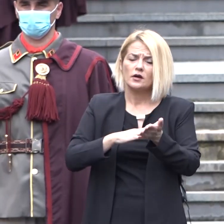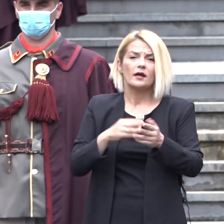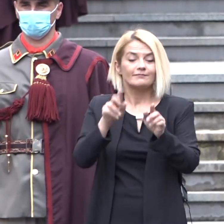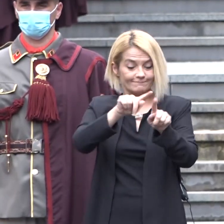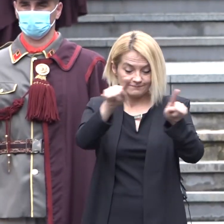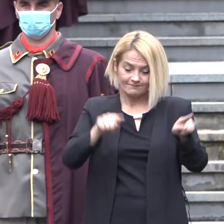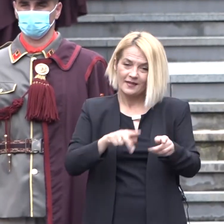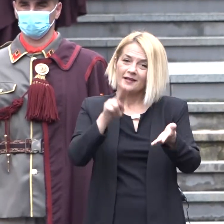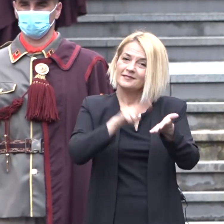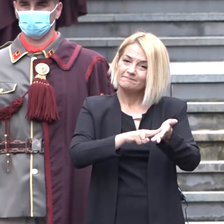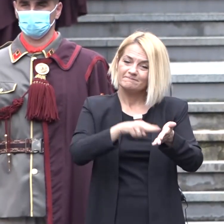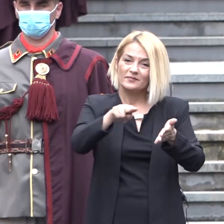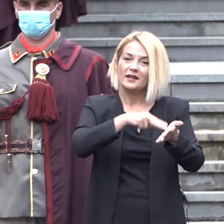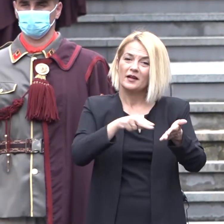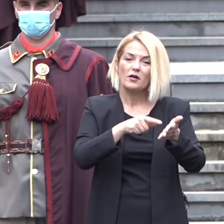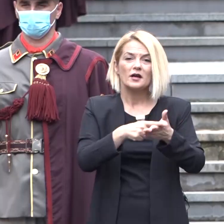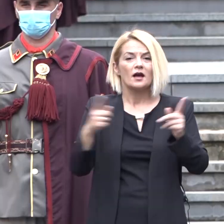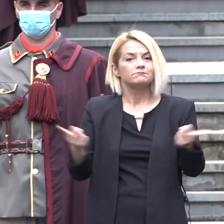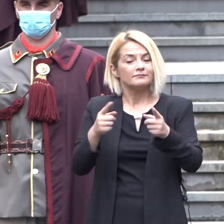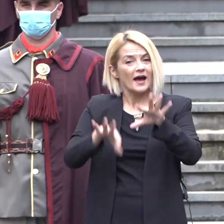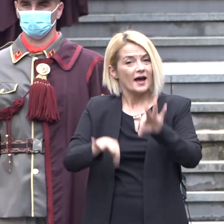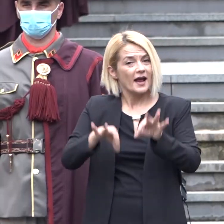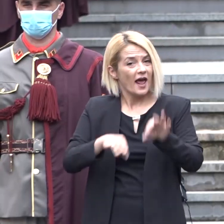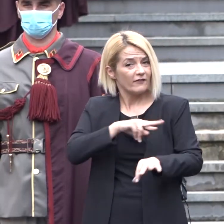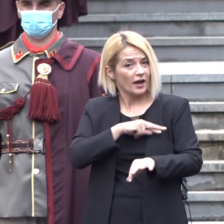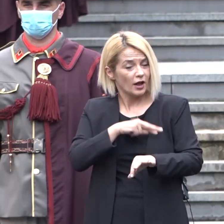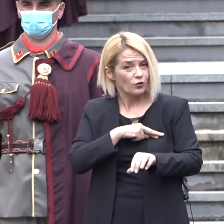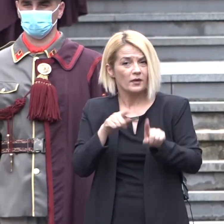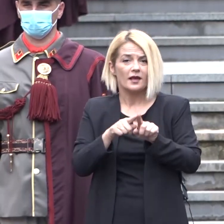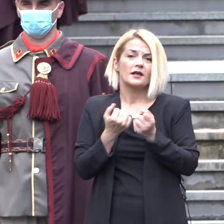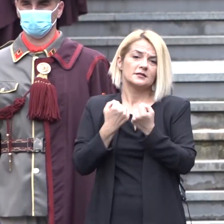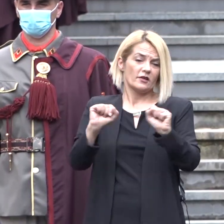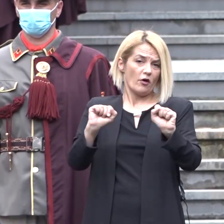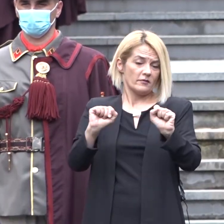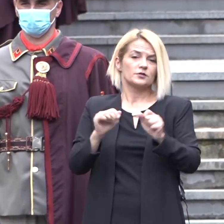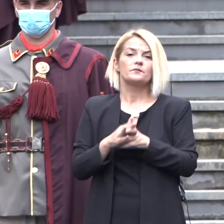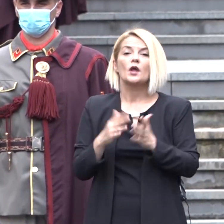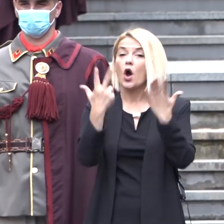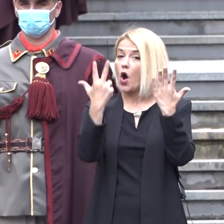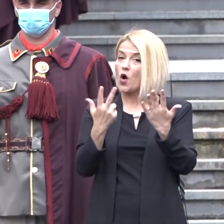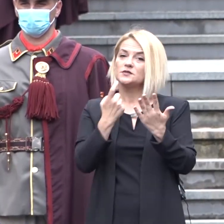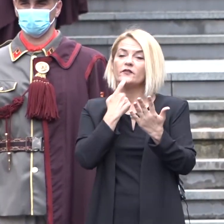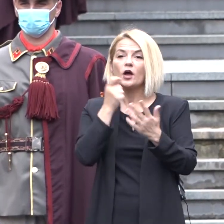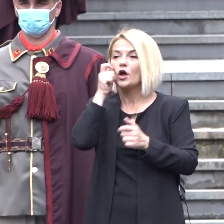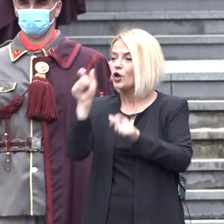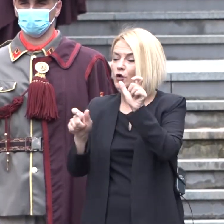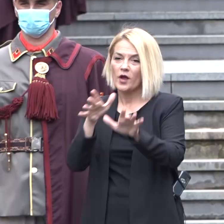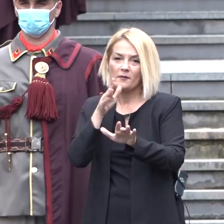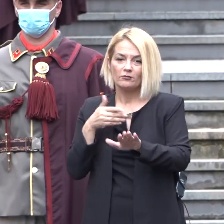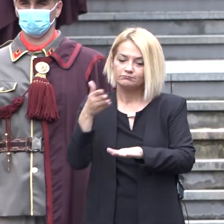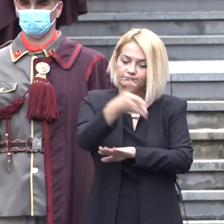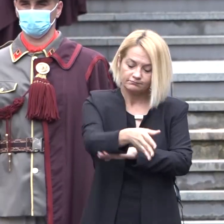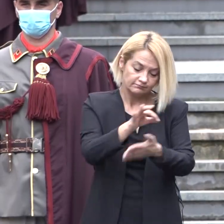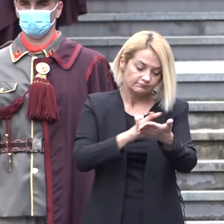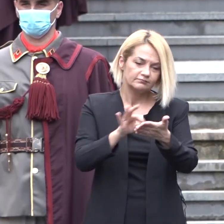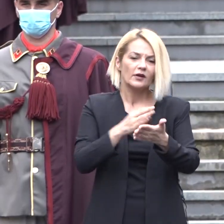сувереност и одлуката за распишување на референдум. На референдумот на 8. септември, македонските градјани го искористија